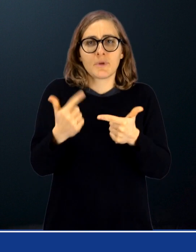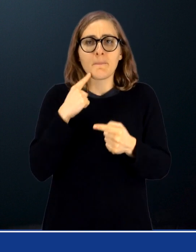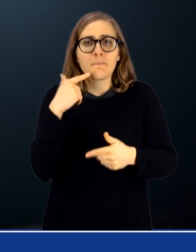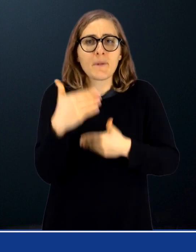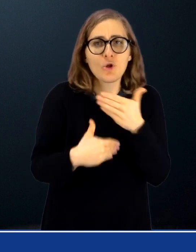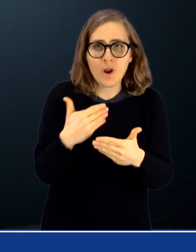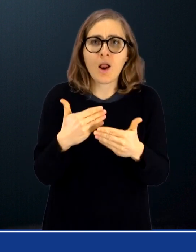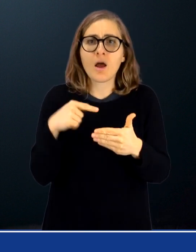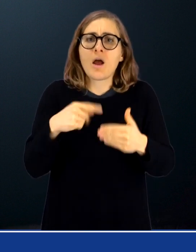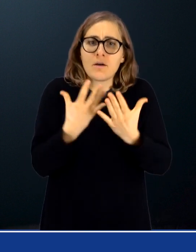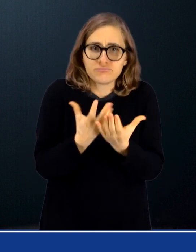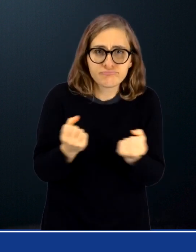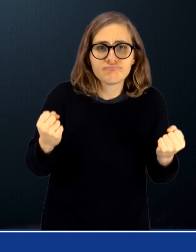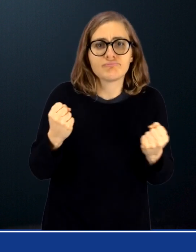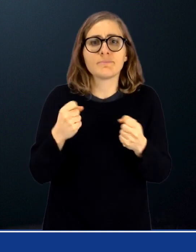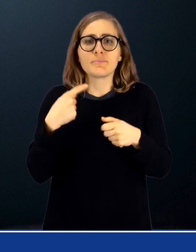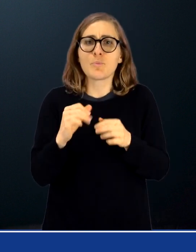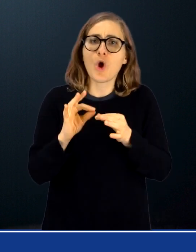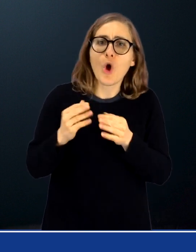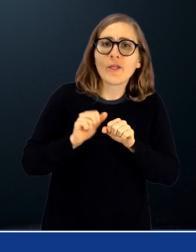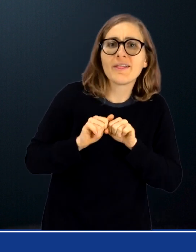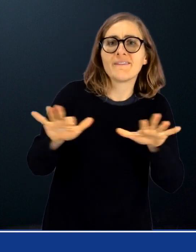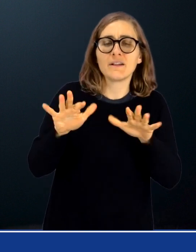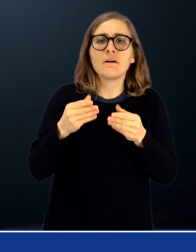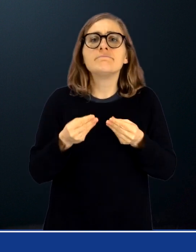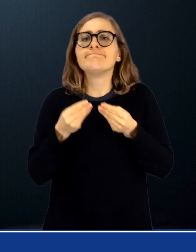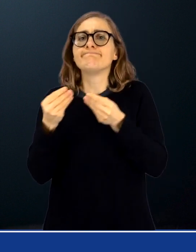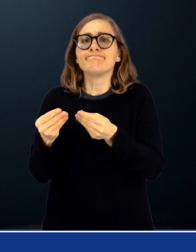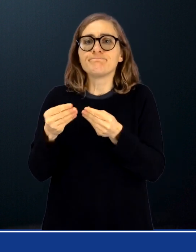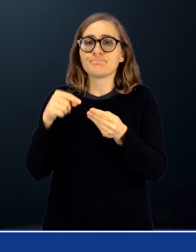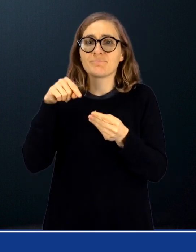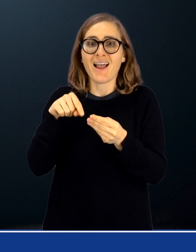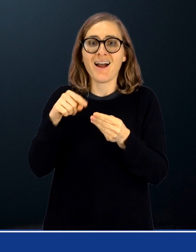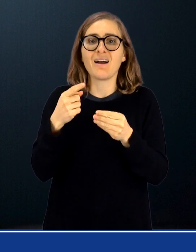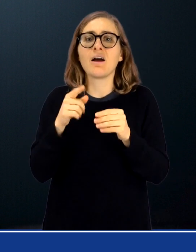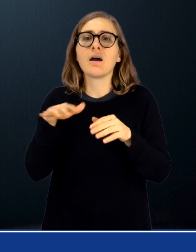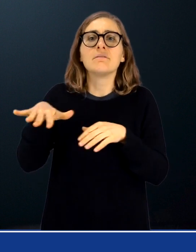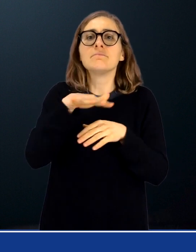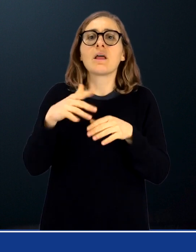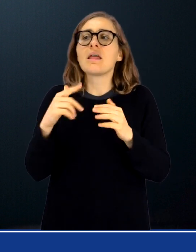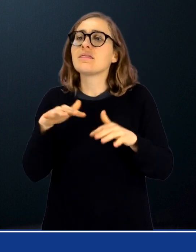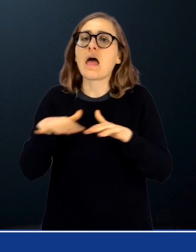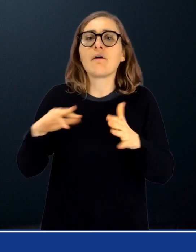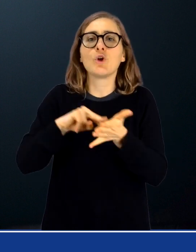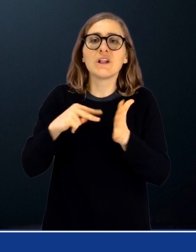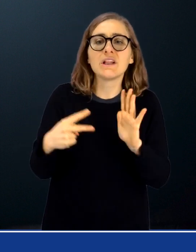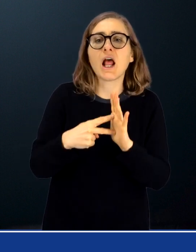condividere e riportare in occasione dei tavoli tecnici ministeriali Riunioni dell'osservatorio, incontri